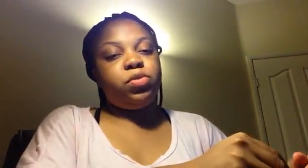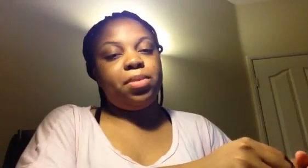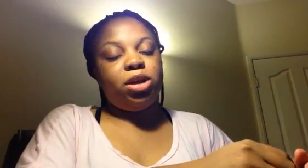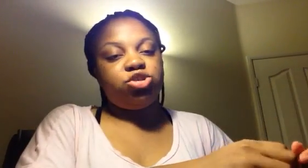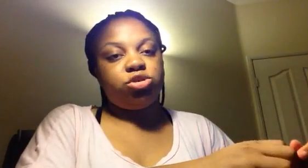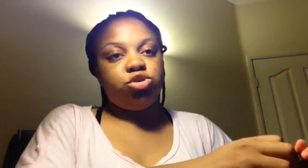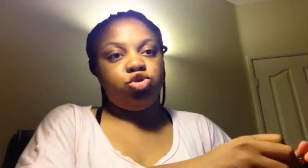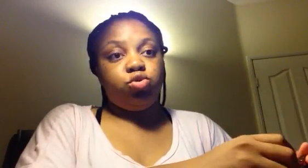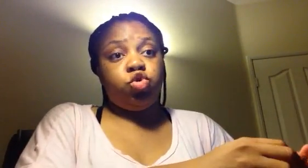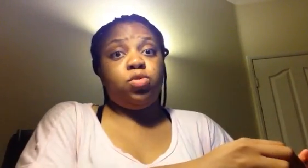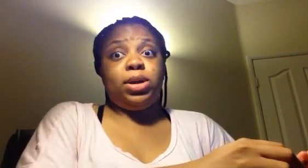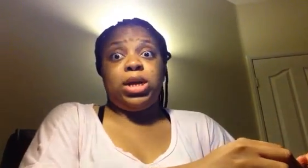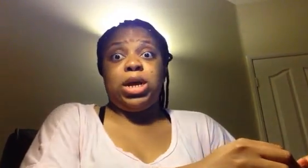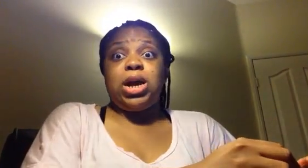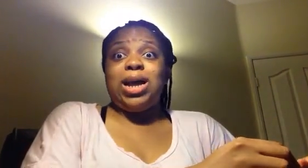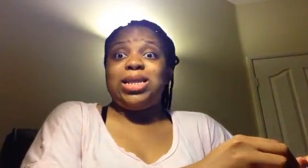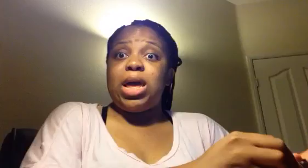le premier match, je me suis demandé de garder.